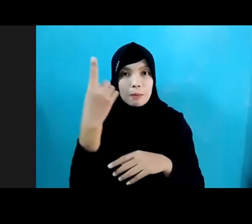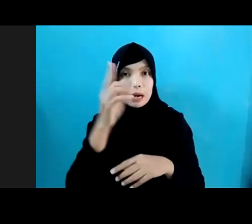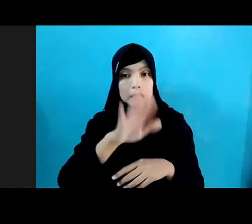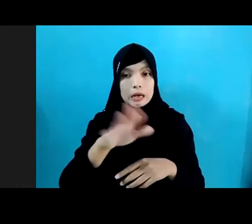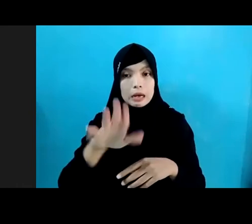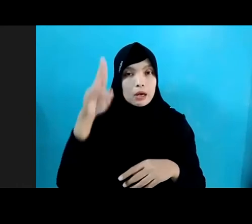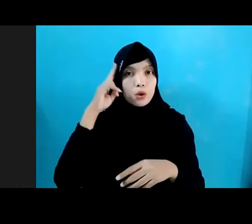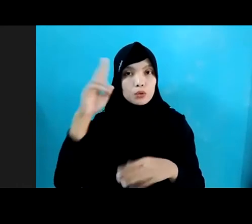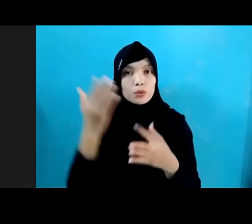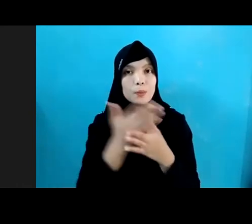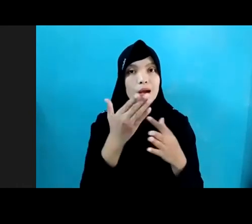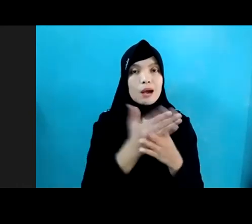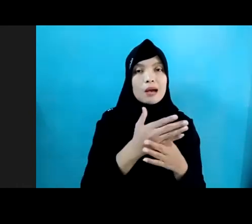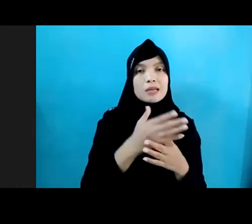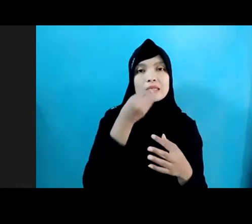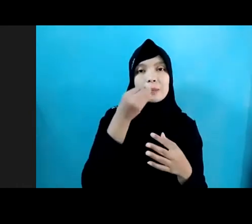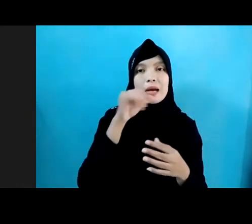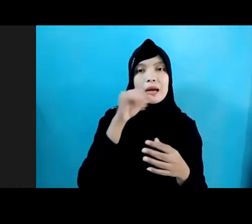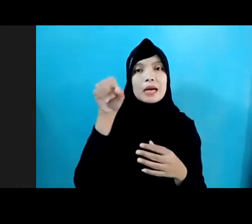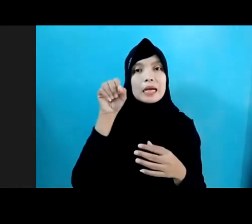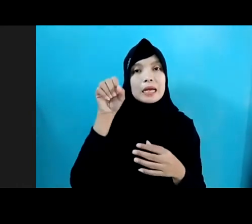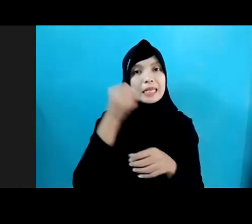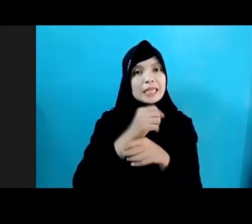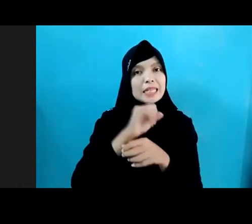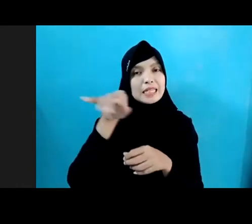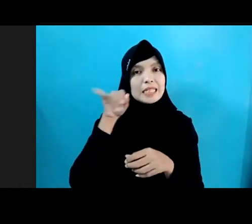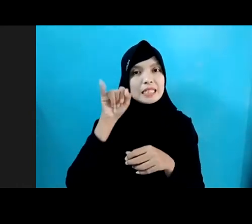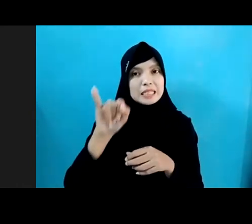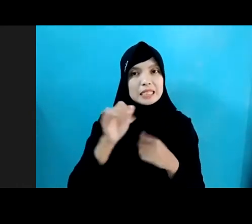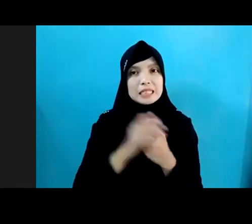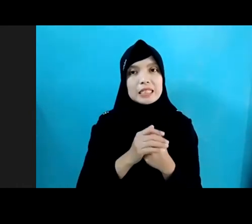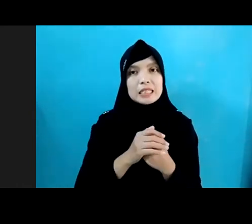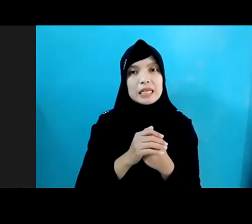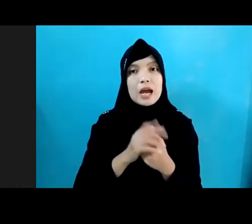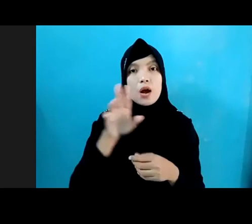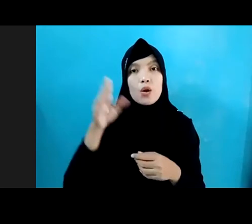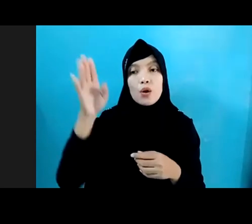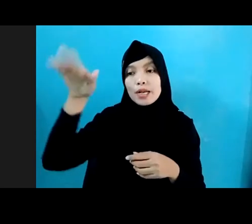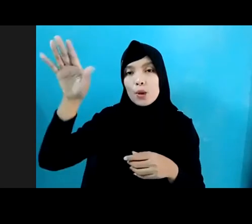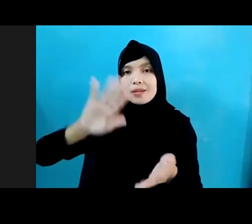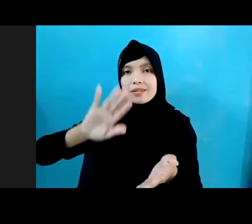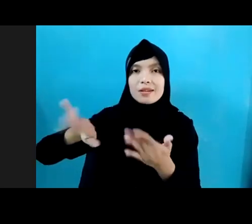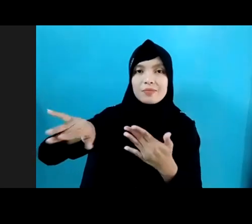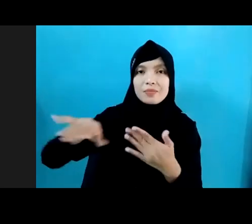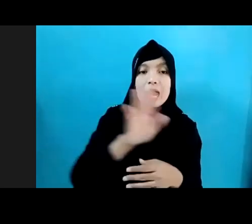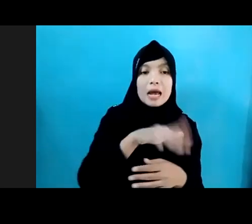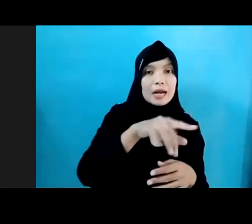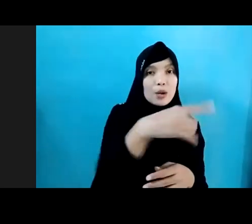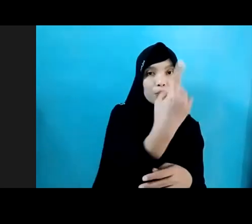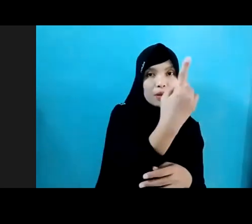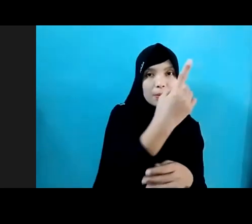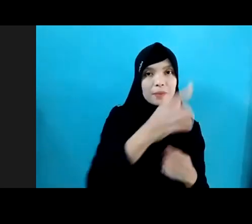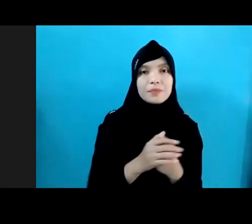Makanan Berbizi Dibandingkan Orang Dewasa Dalam Bantuan Pemerintah Yang Ketiga Untuk Kehidupan Yang Sehat